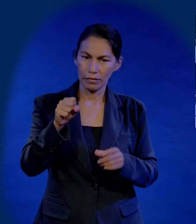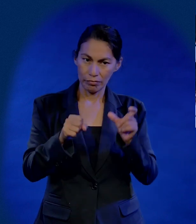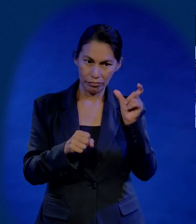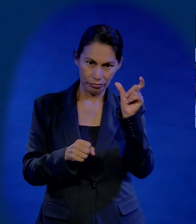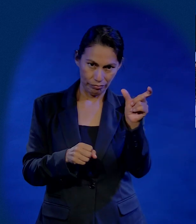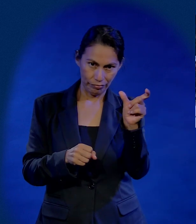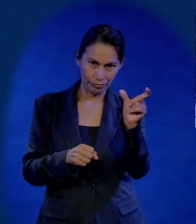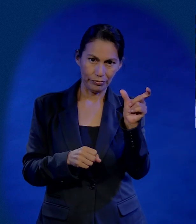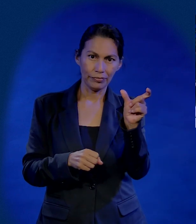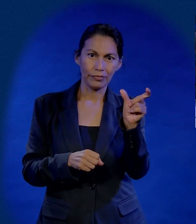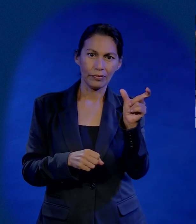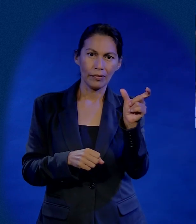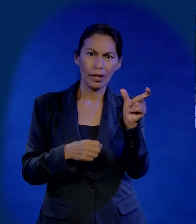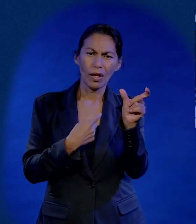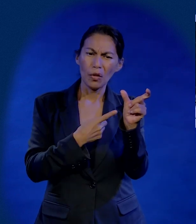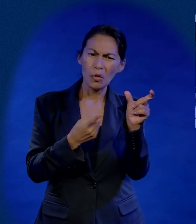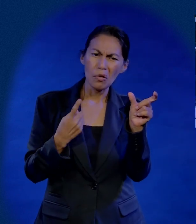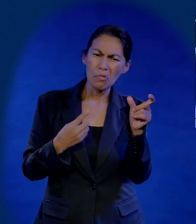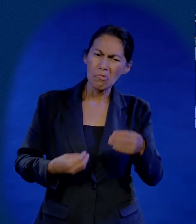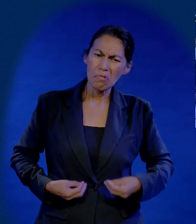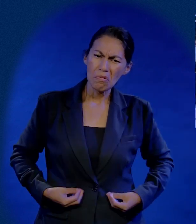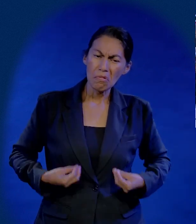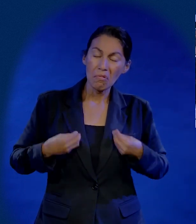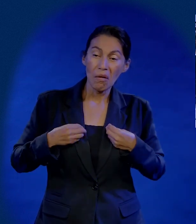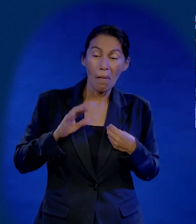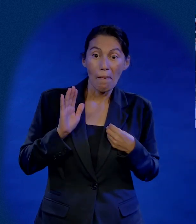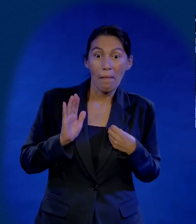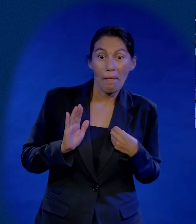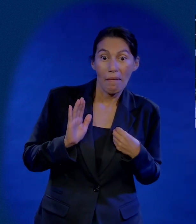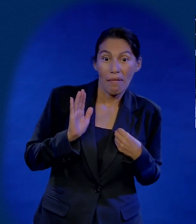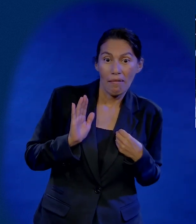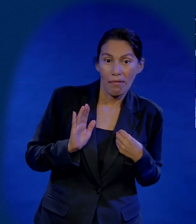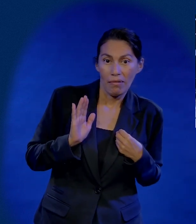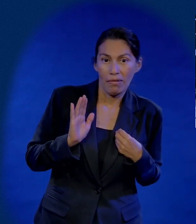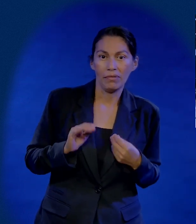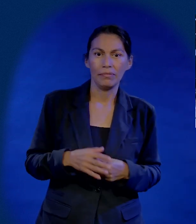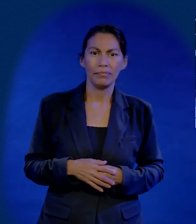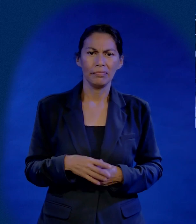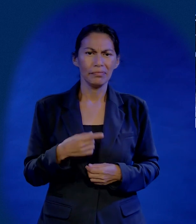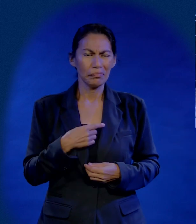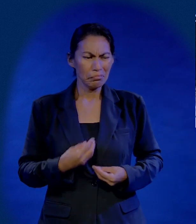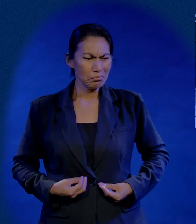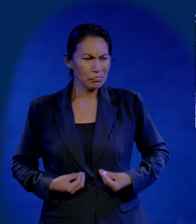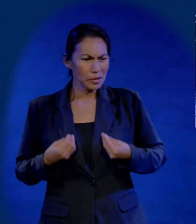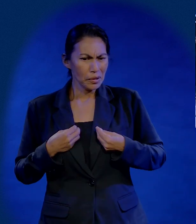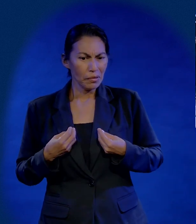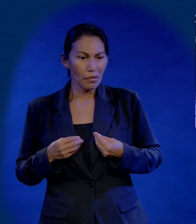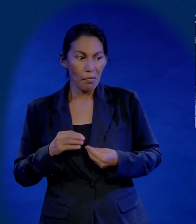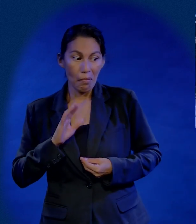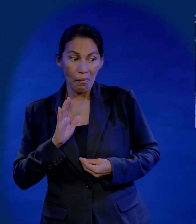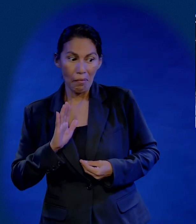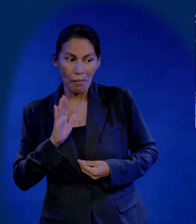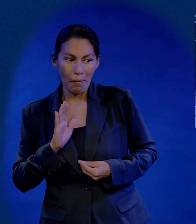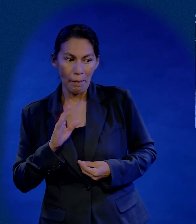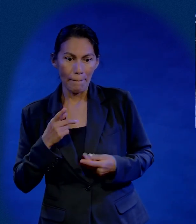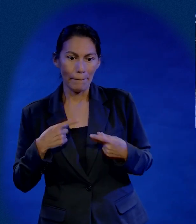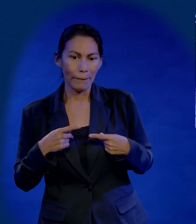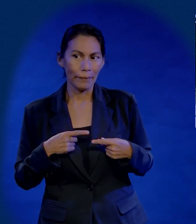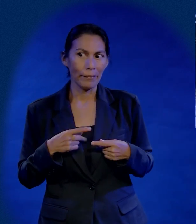contrario es vivir por apariencias. Cuando nosotros vivimos una vida religiosa para aparentar, nos